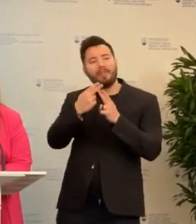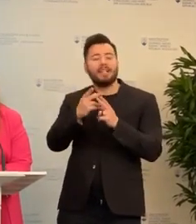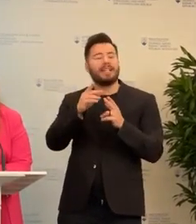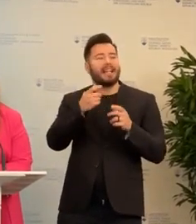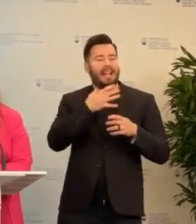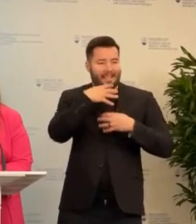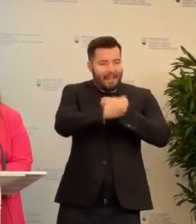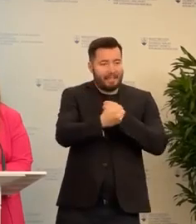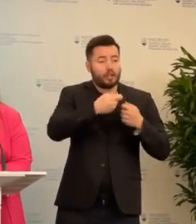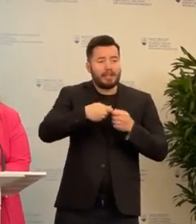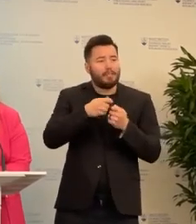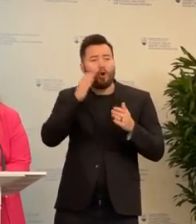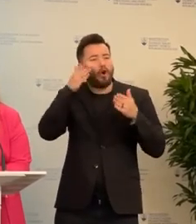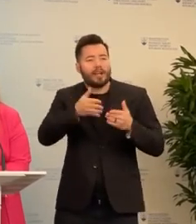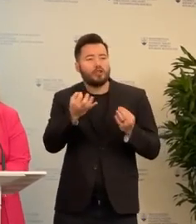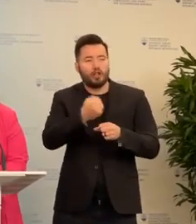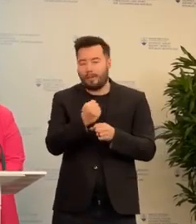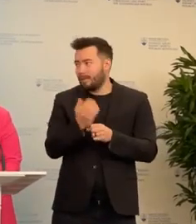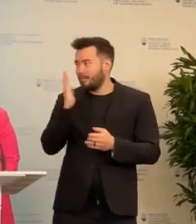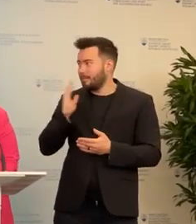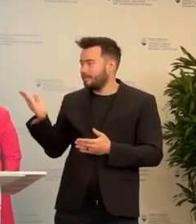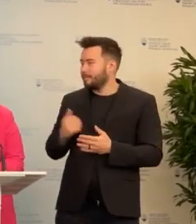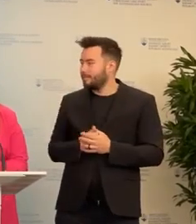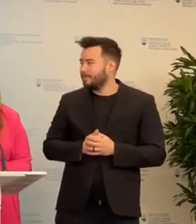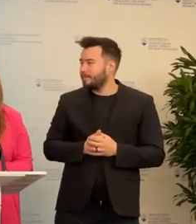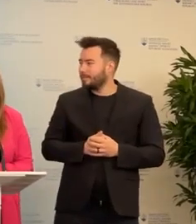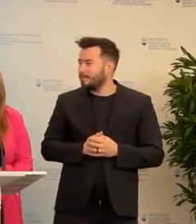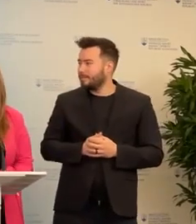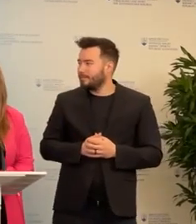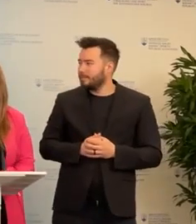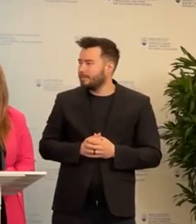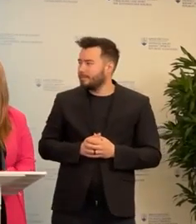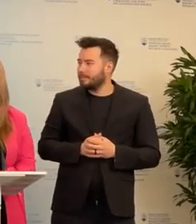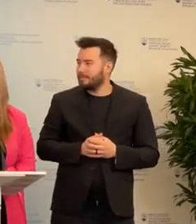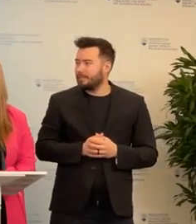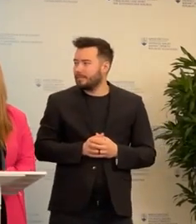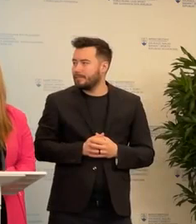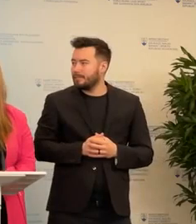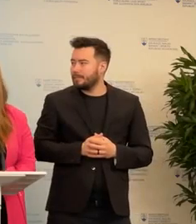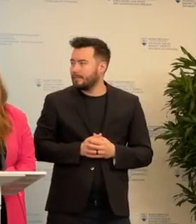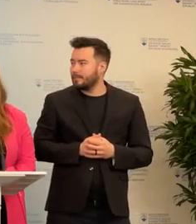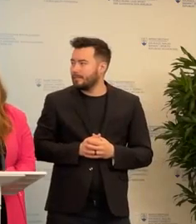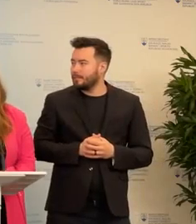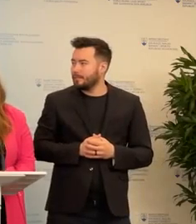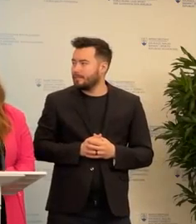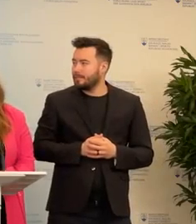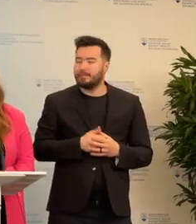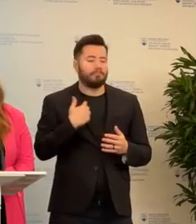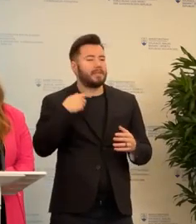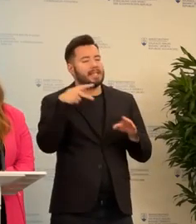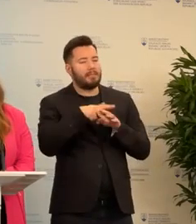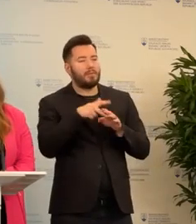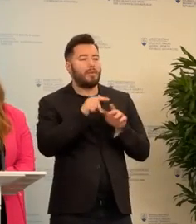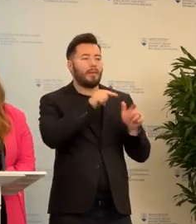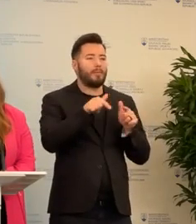činnosť intervenčných týmov? V podstate, tak ako som to spomínala, zabezpečovať podporu, či už